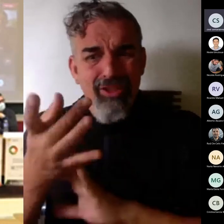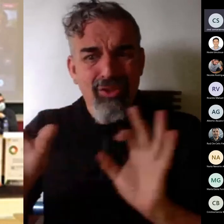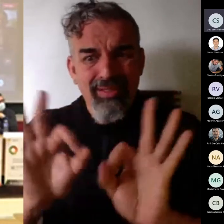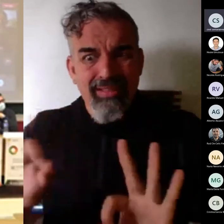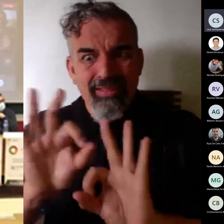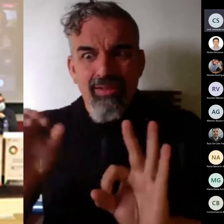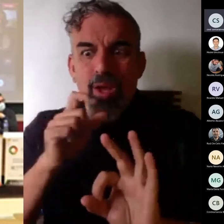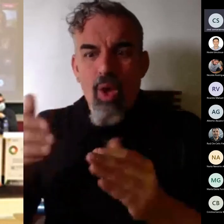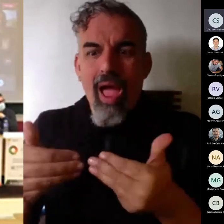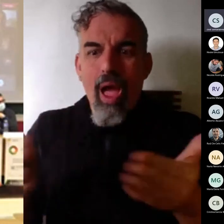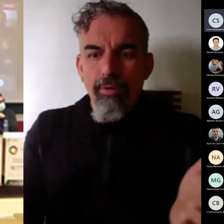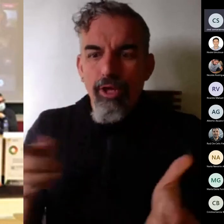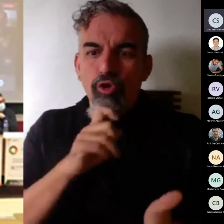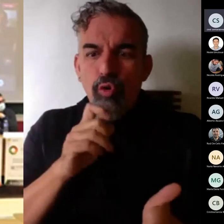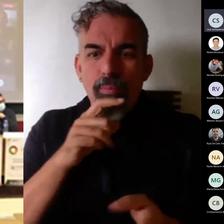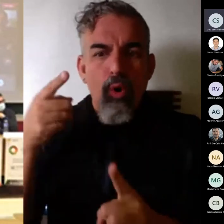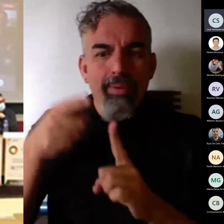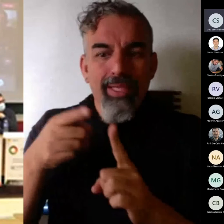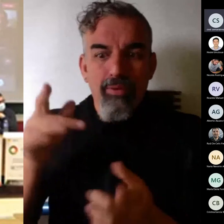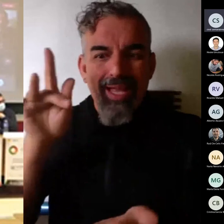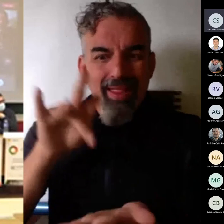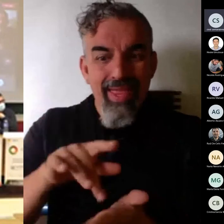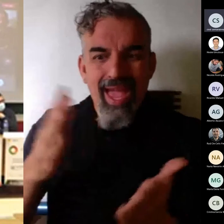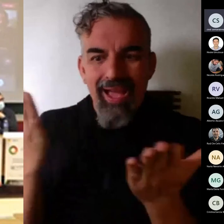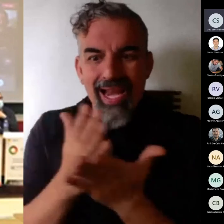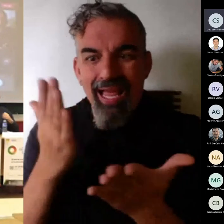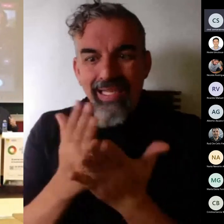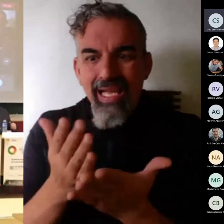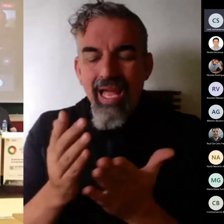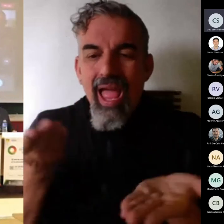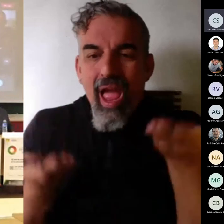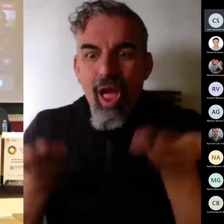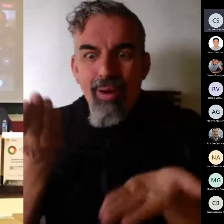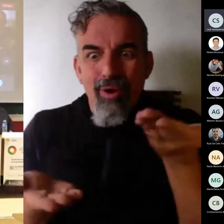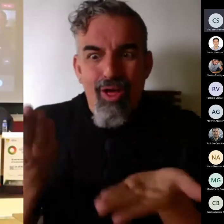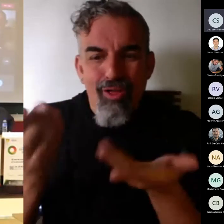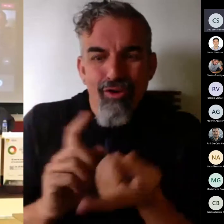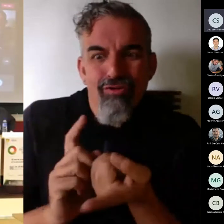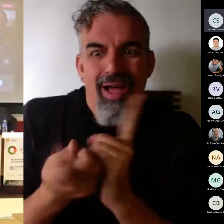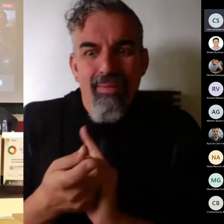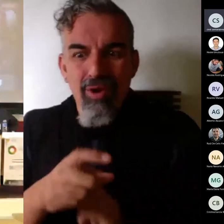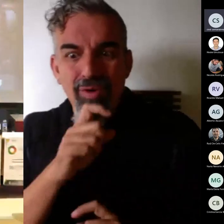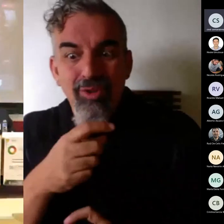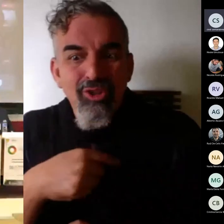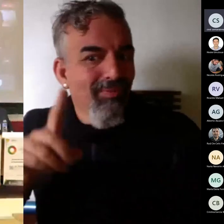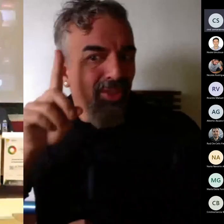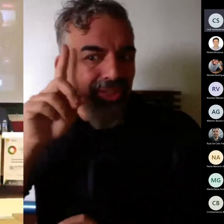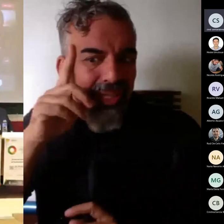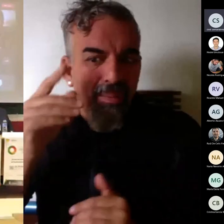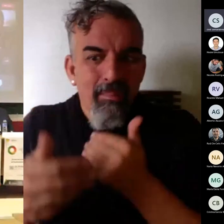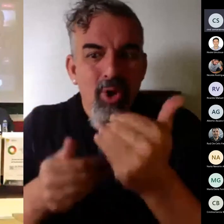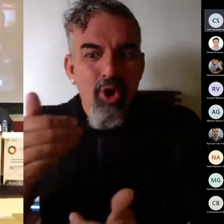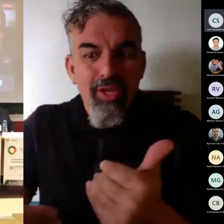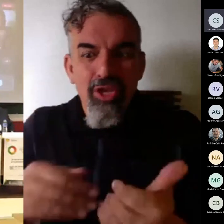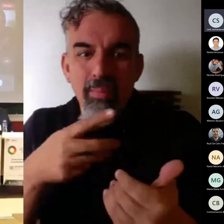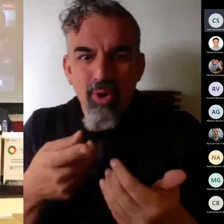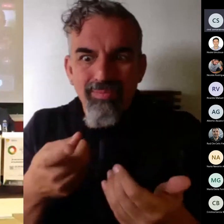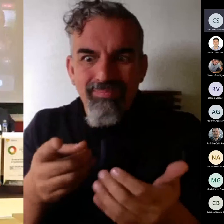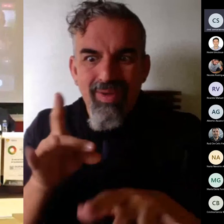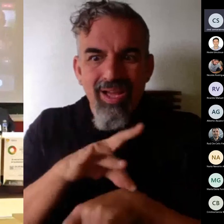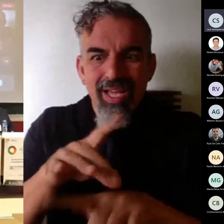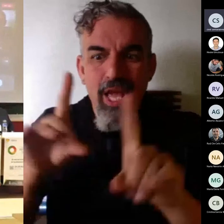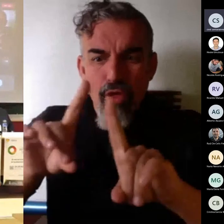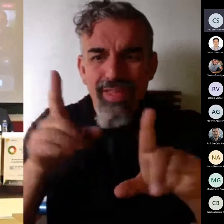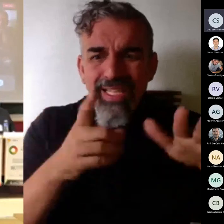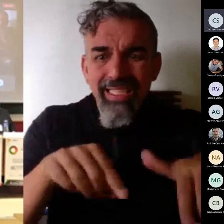cambiar una evaluación en el día primero que vas a clase? que ese es el punto que no sé cómo pensando también por ejemplo en el